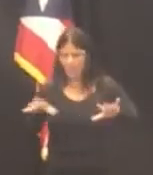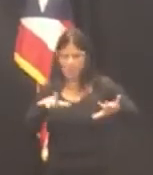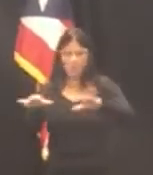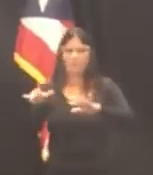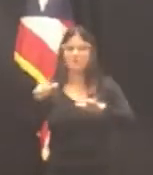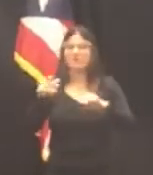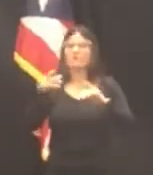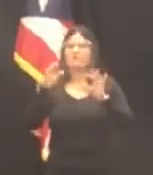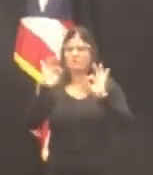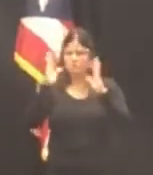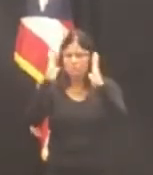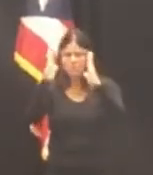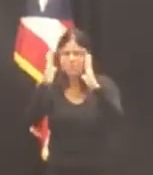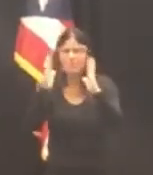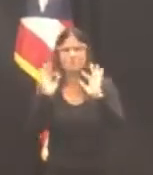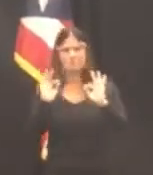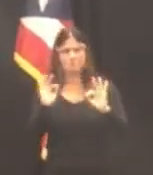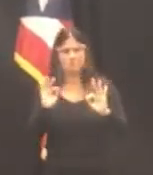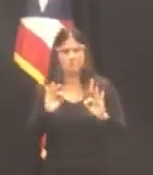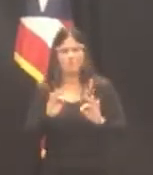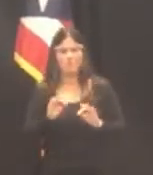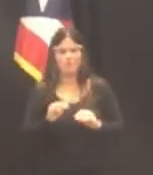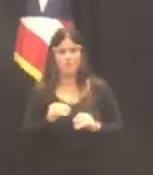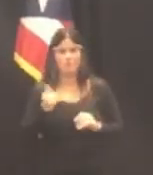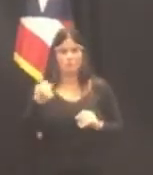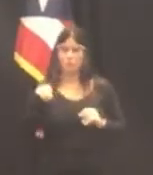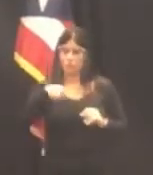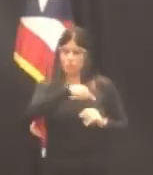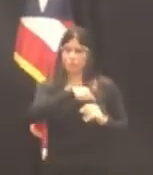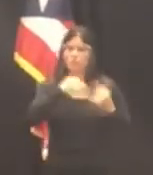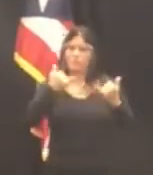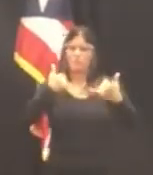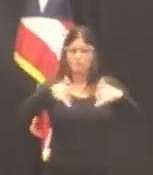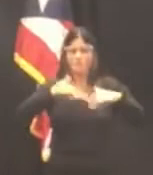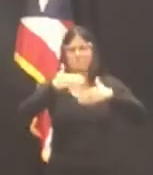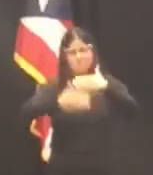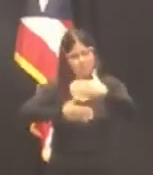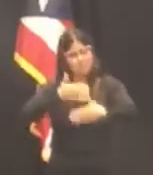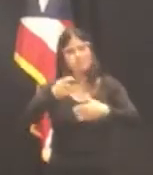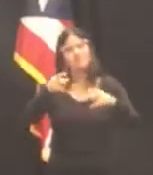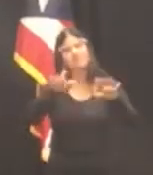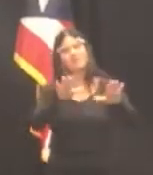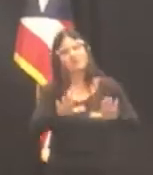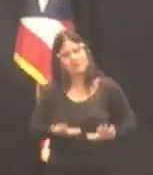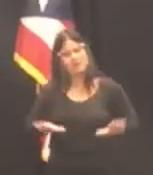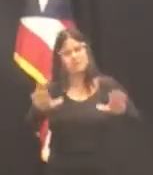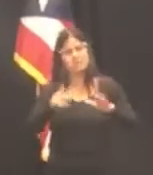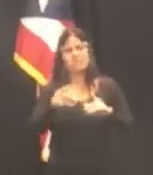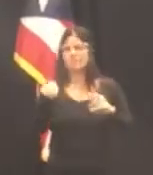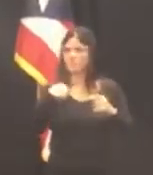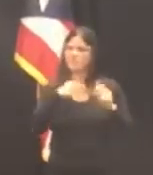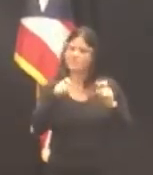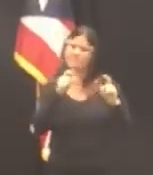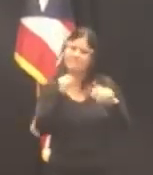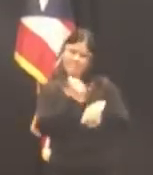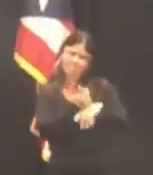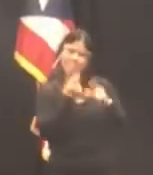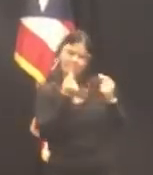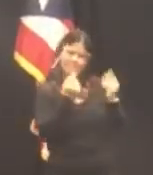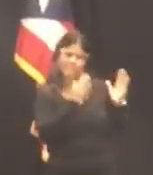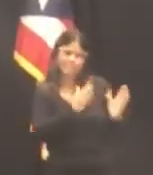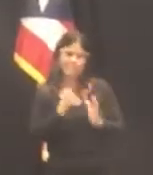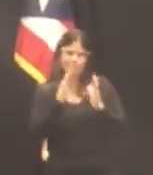se ha llevado un proceso extraordinario organizado para la distribución de las vacunas